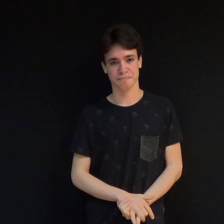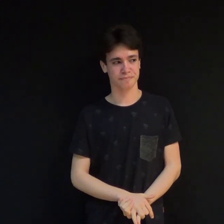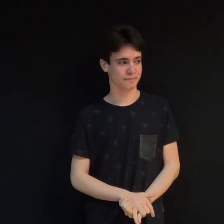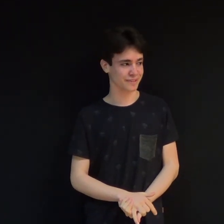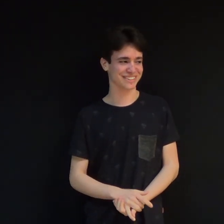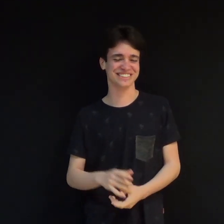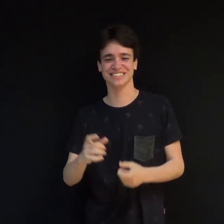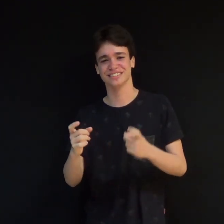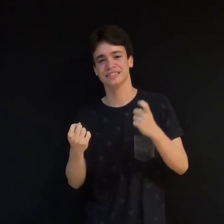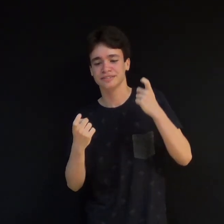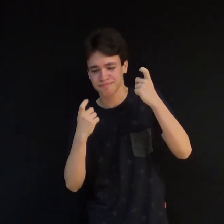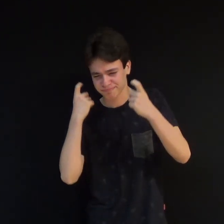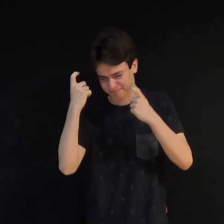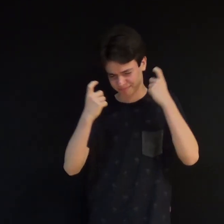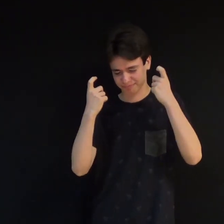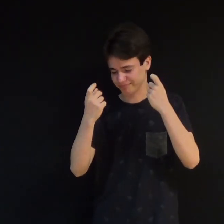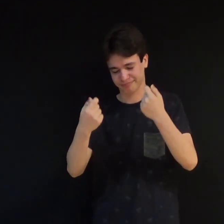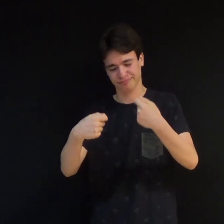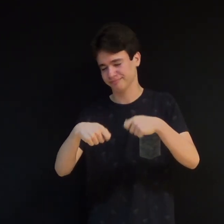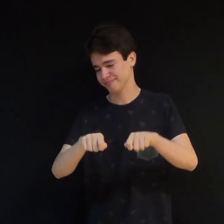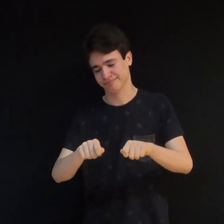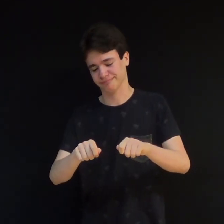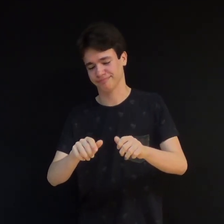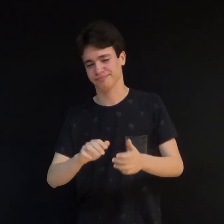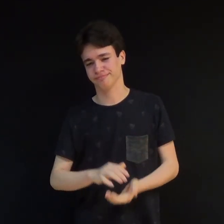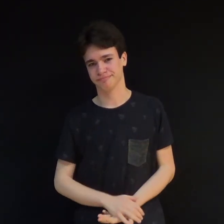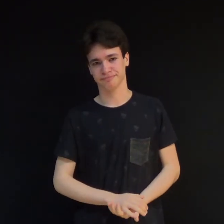Não se preocupe, portanto lhes digo.